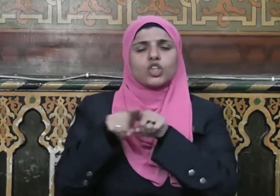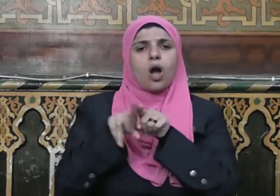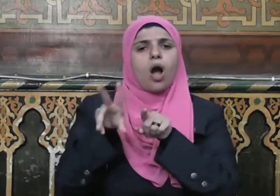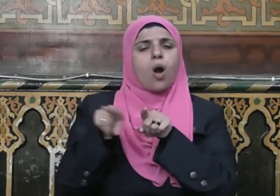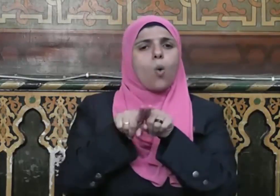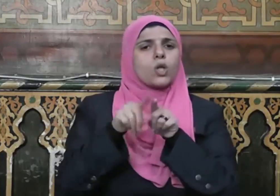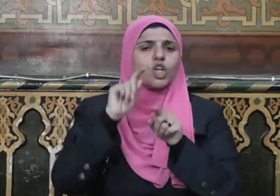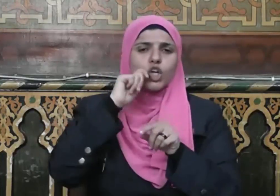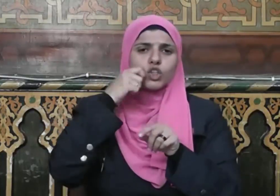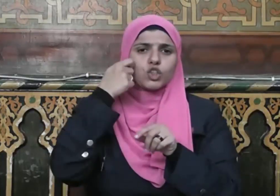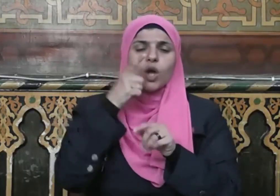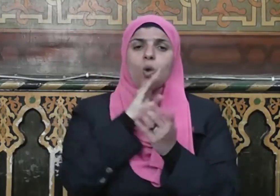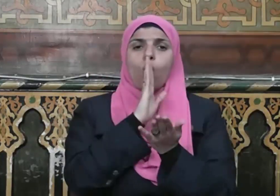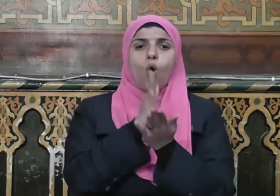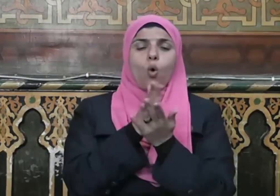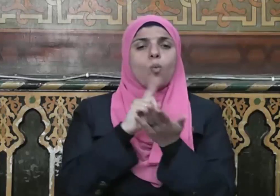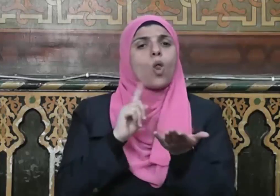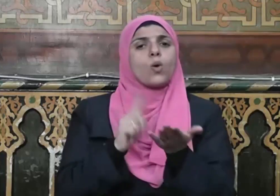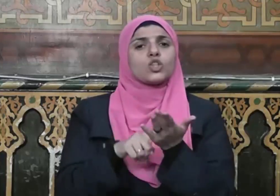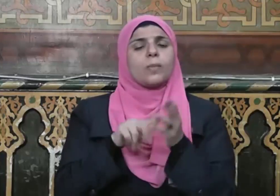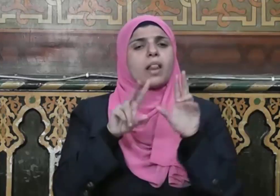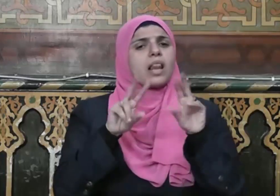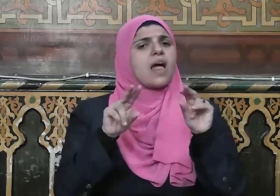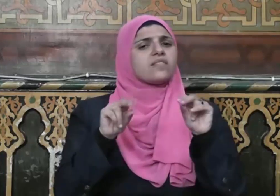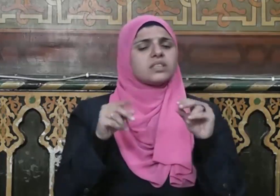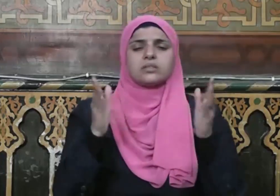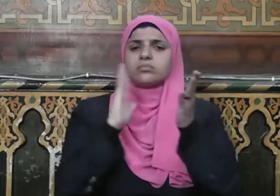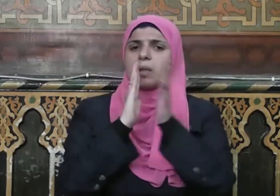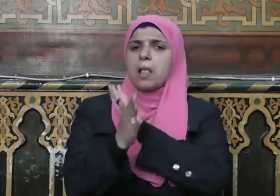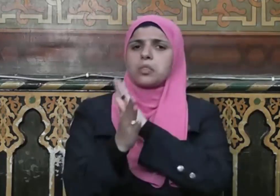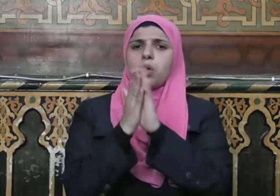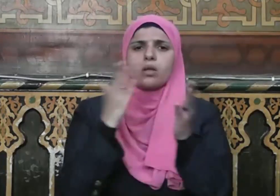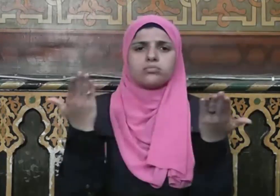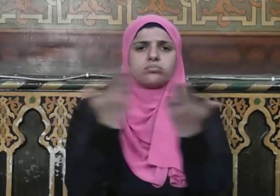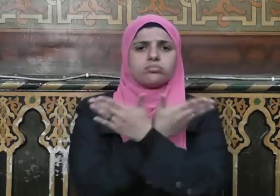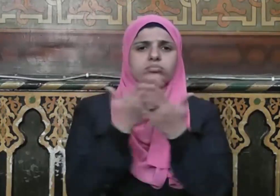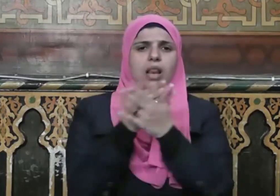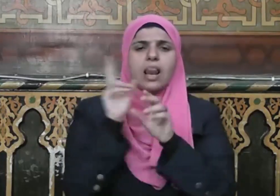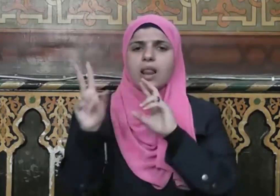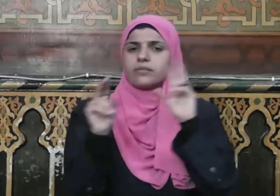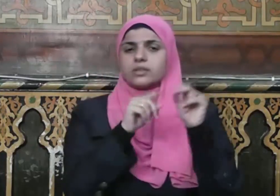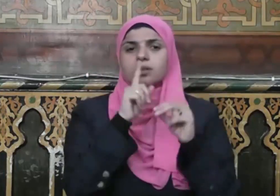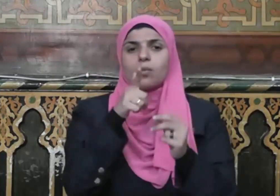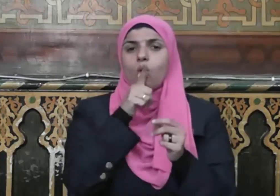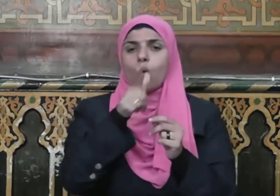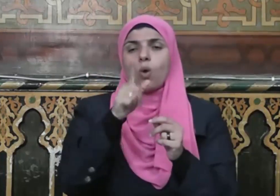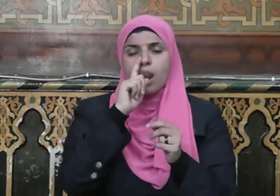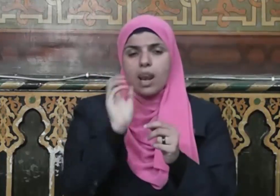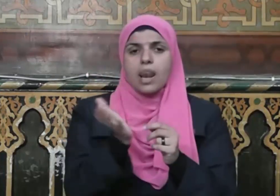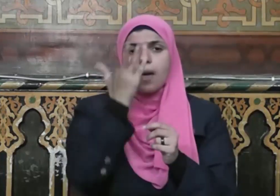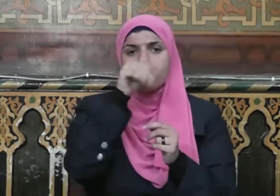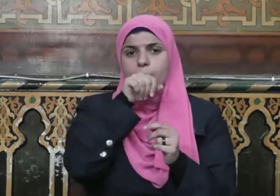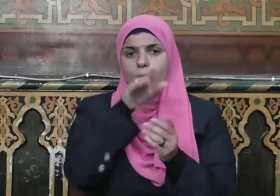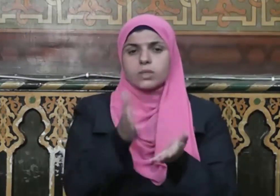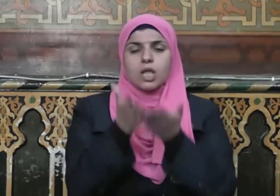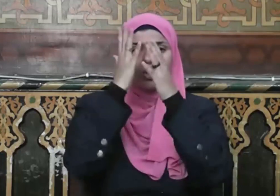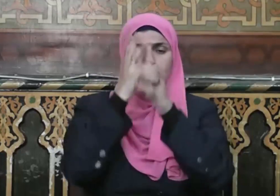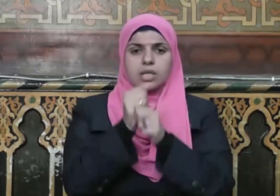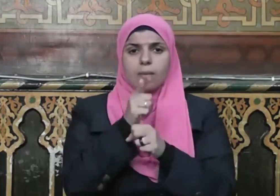شقائق الرجال والحقوق والواجبات متبادلة بينهما يقول نبينا صلى الله